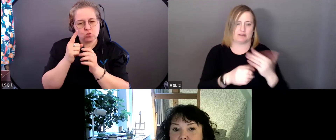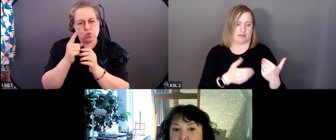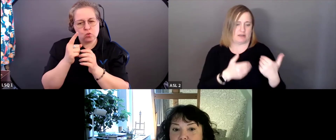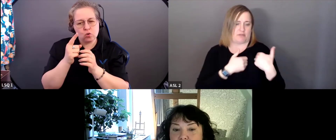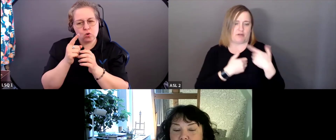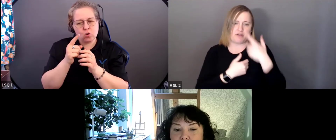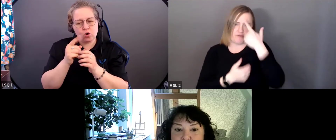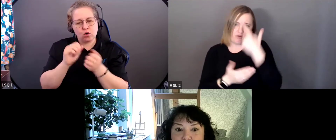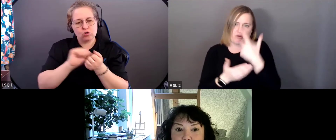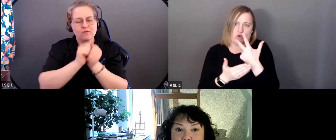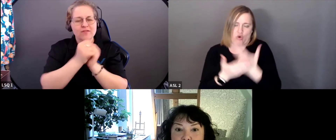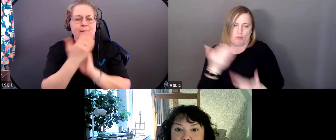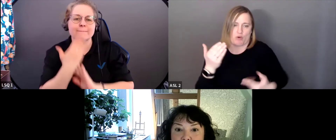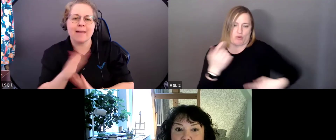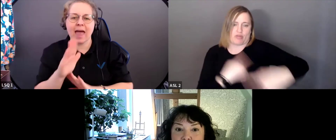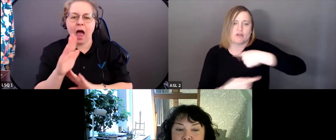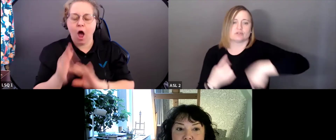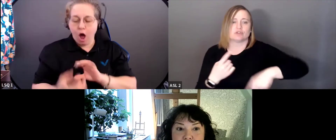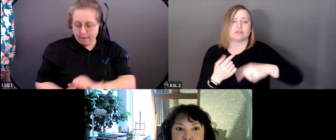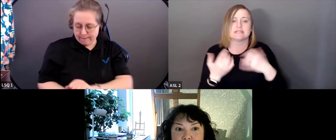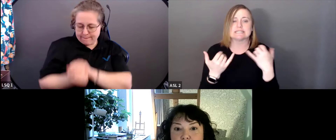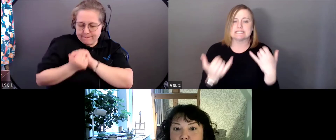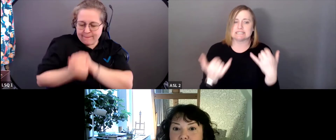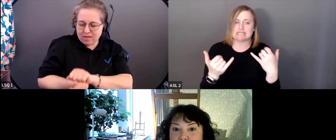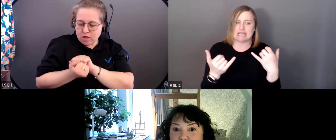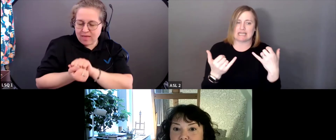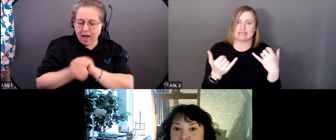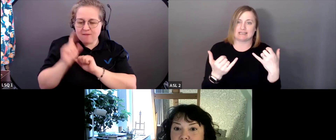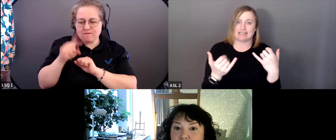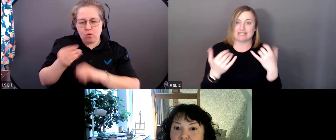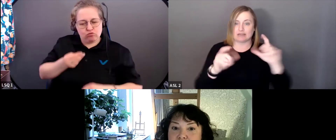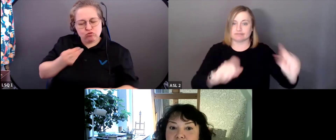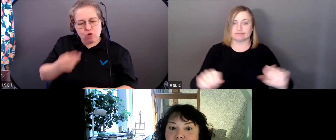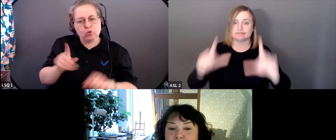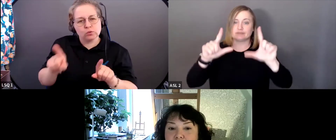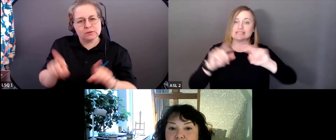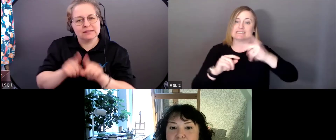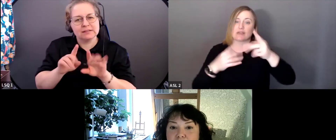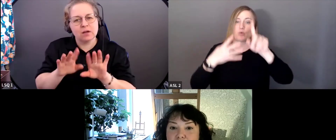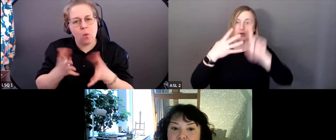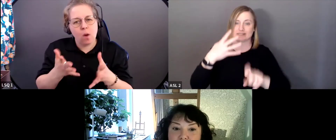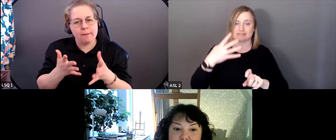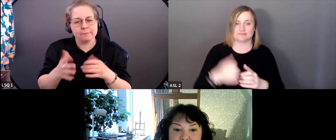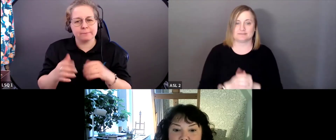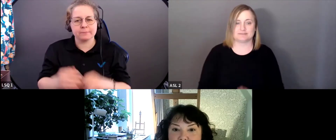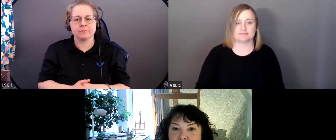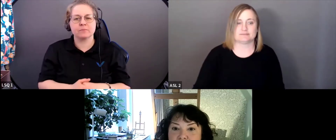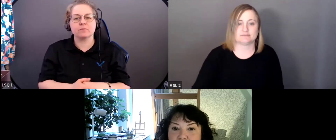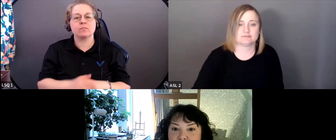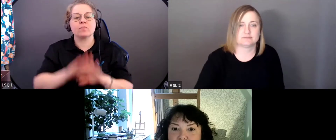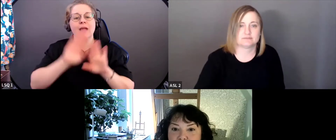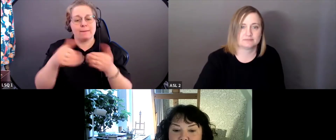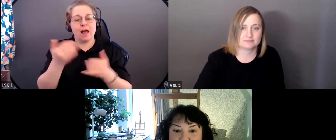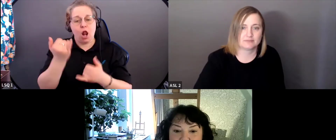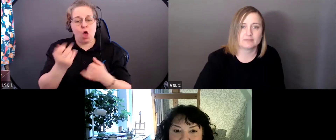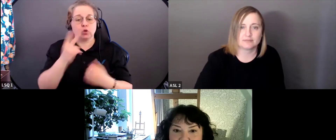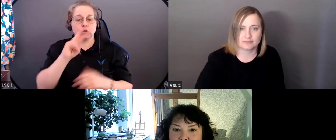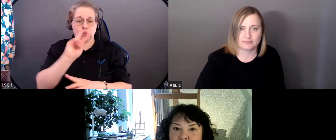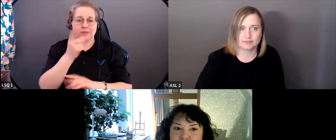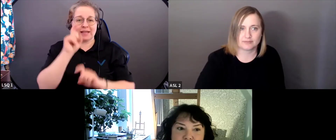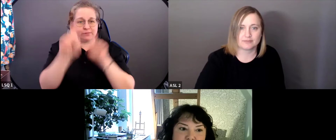quelles sont nos redevabilités. Nous allons lancer un deuxième sondage.